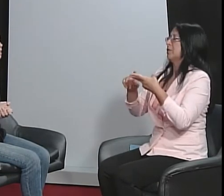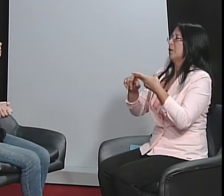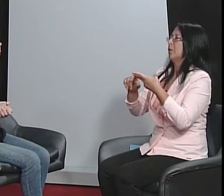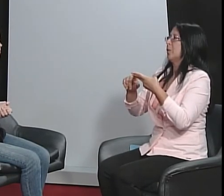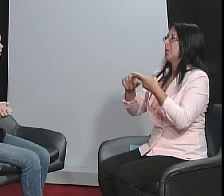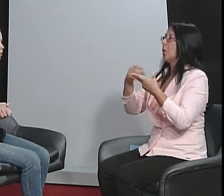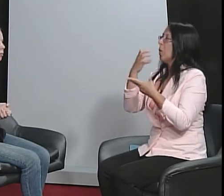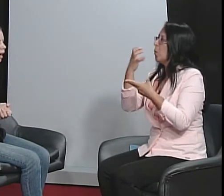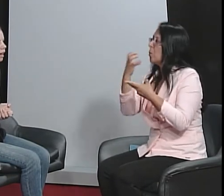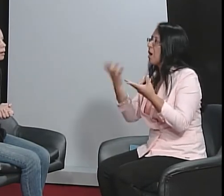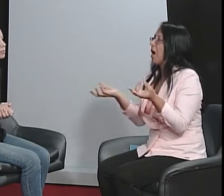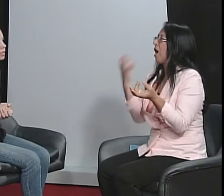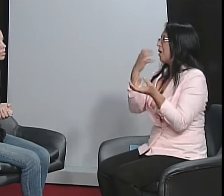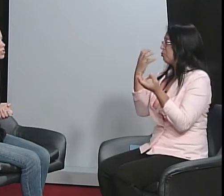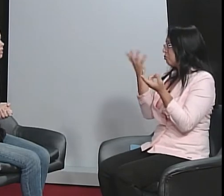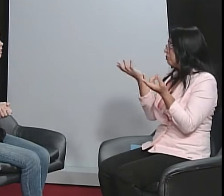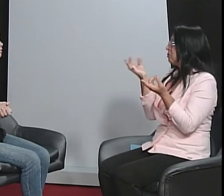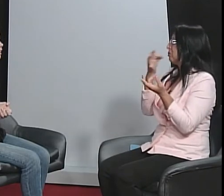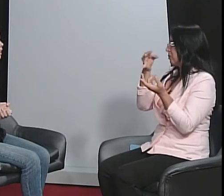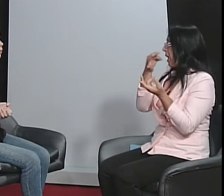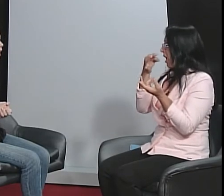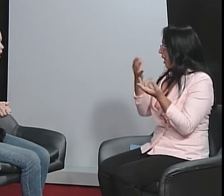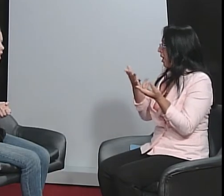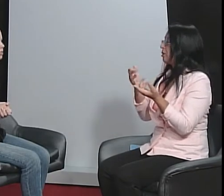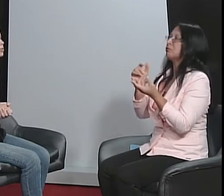informar? A mídia, a TV, o rádio.